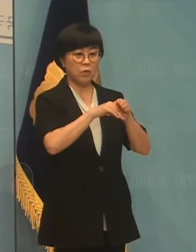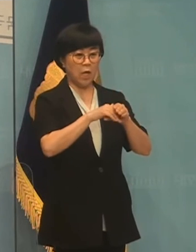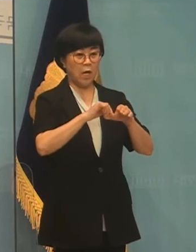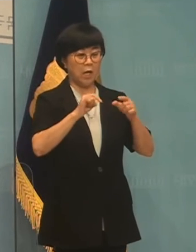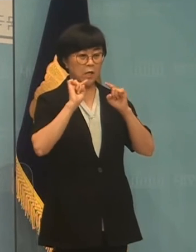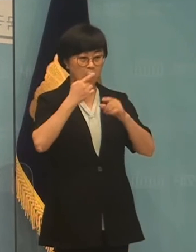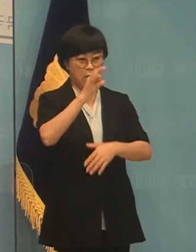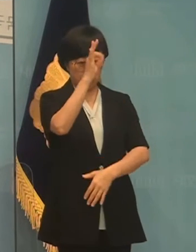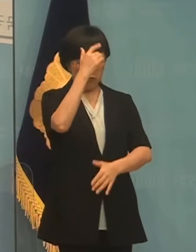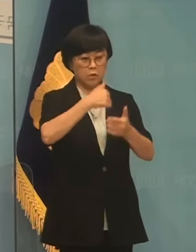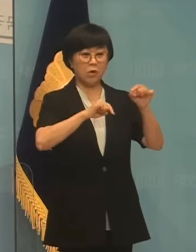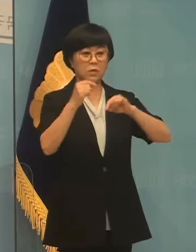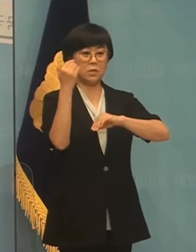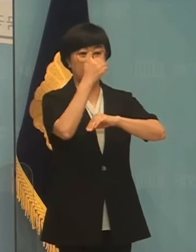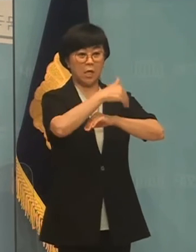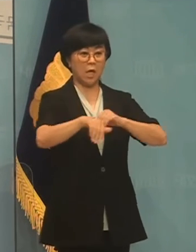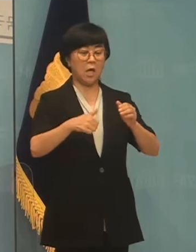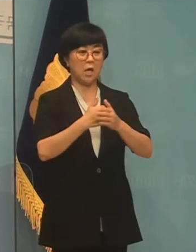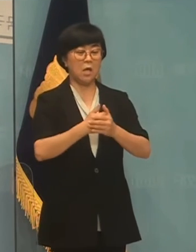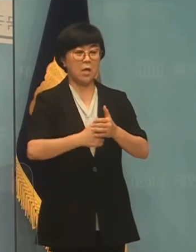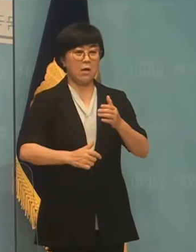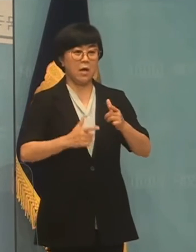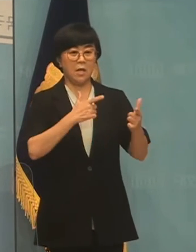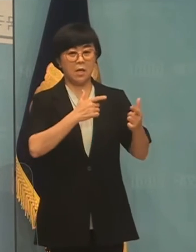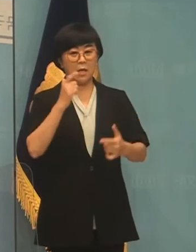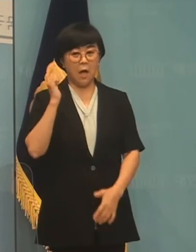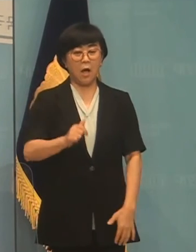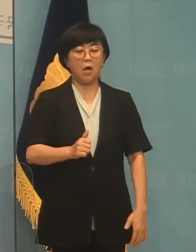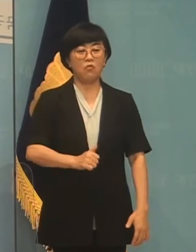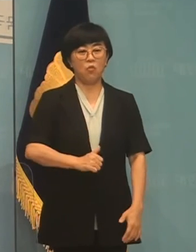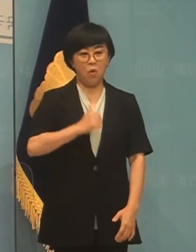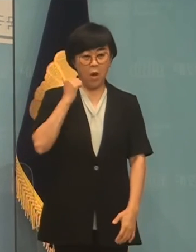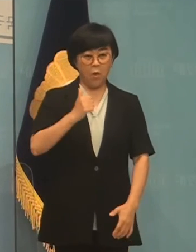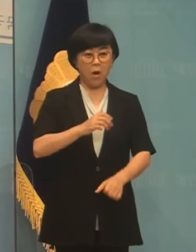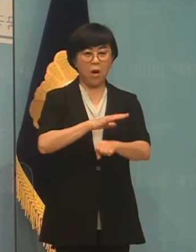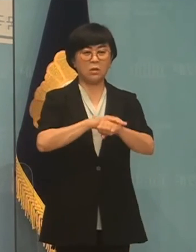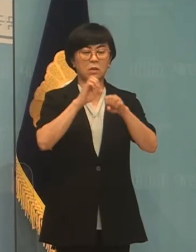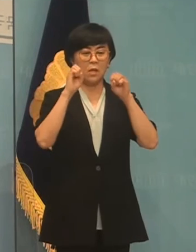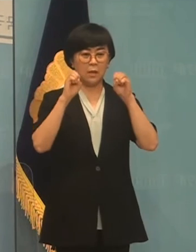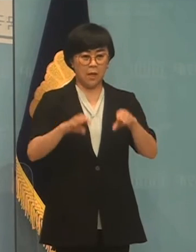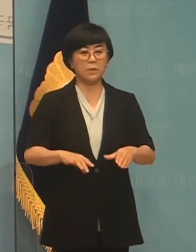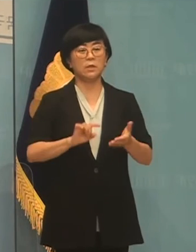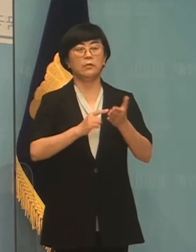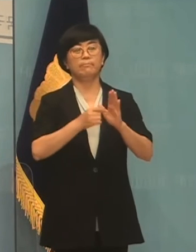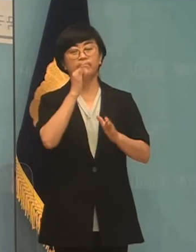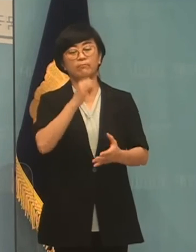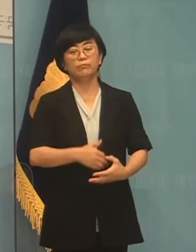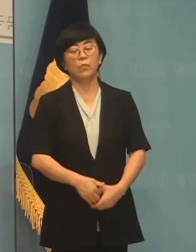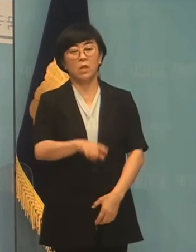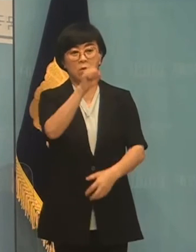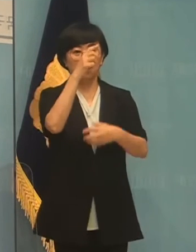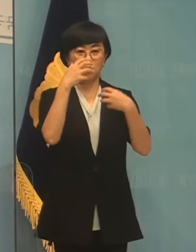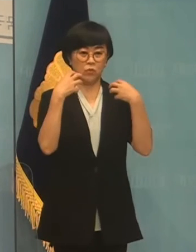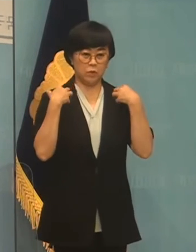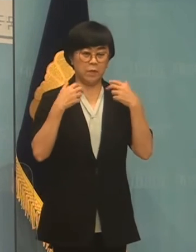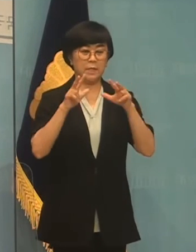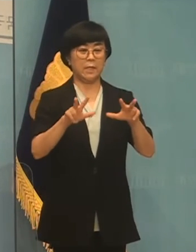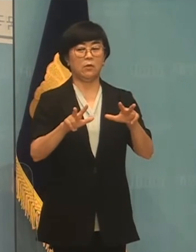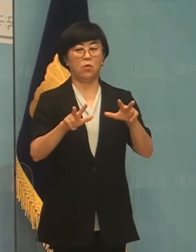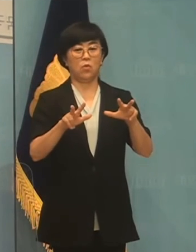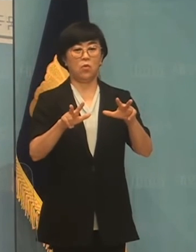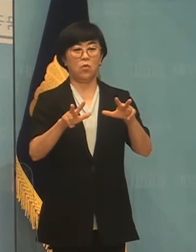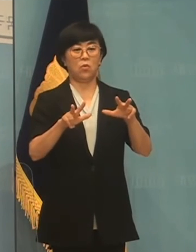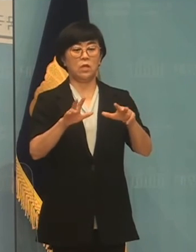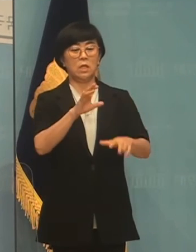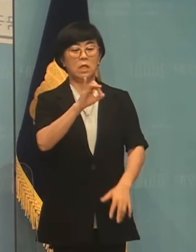정국의 실상에 강한 분노와 허탈감을 거부할 수도 없습니다. 정부는 이제라도